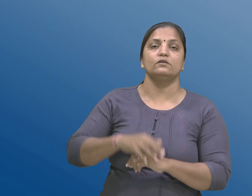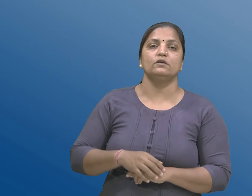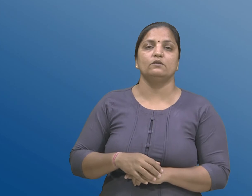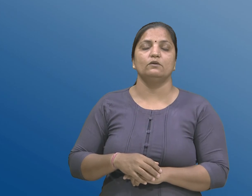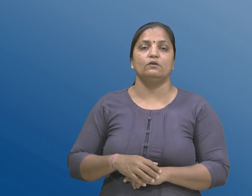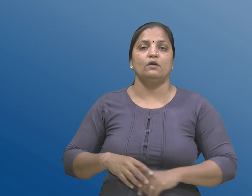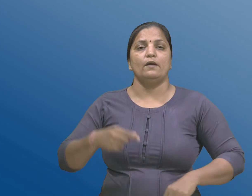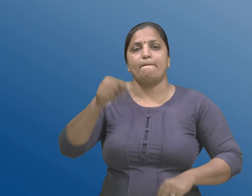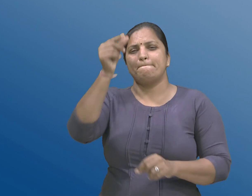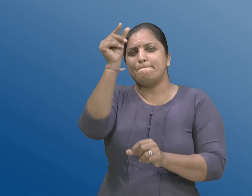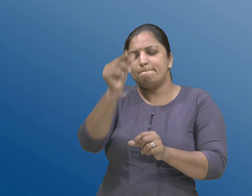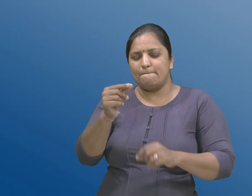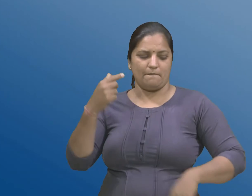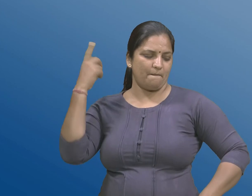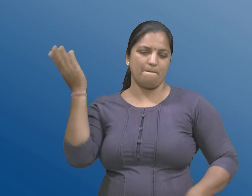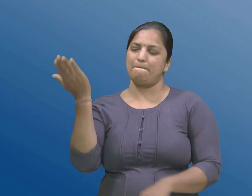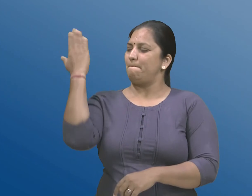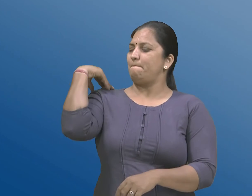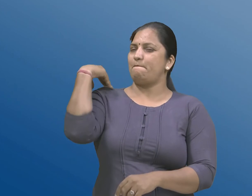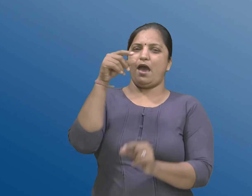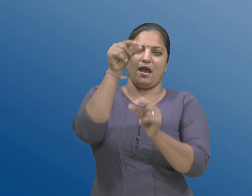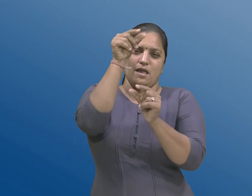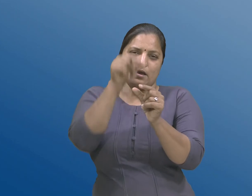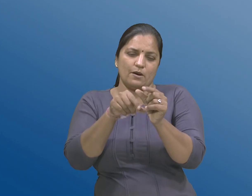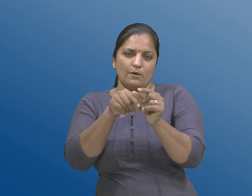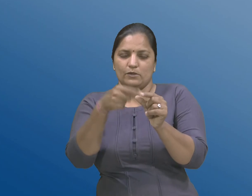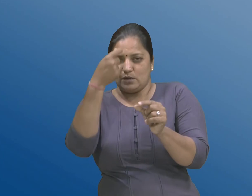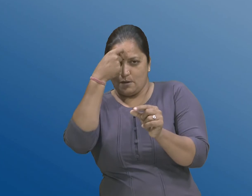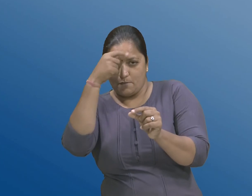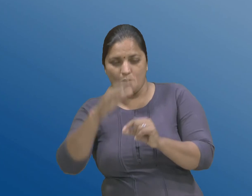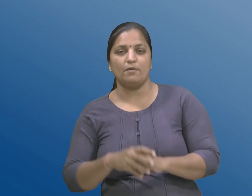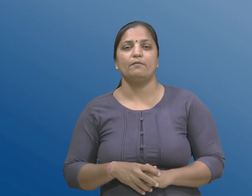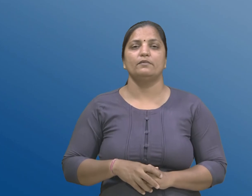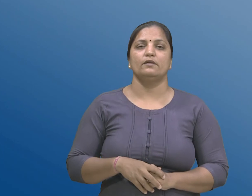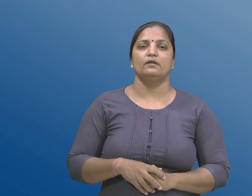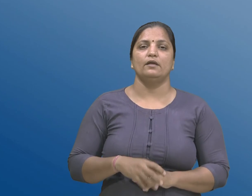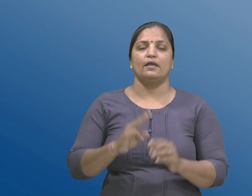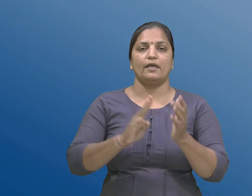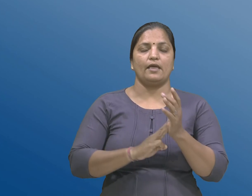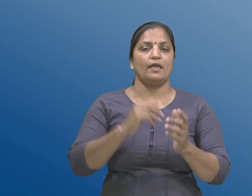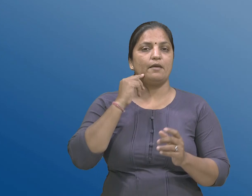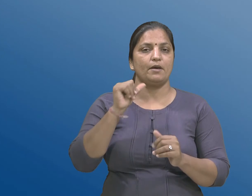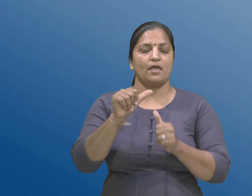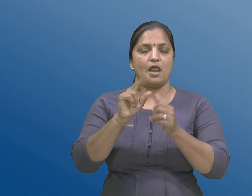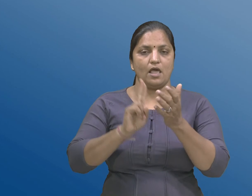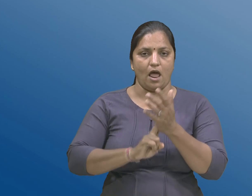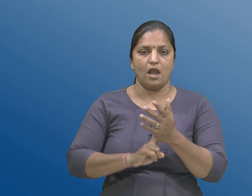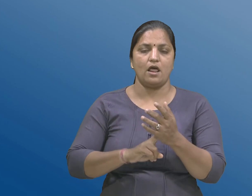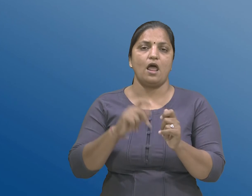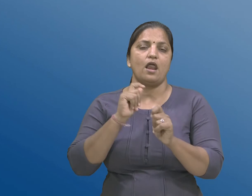रज्जूने हानी पहुँचे छे, जे माईलीन क्रिया ना अभाव तरफ दूरी जाए छे,